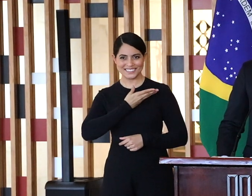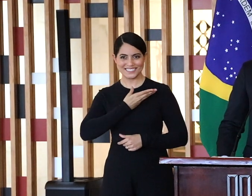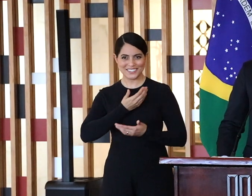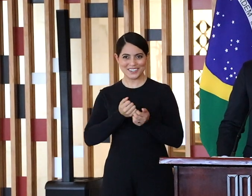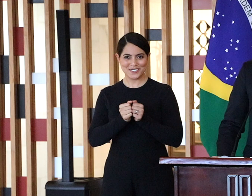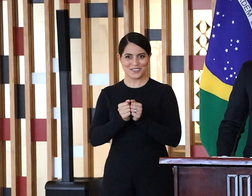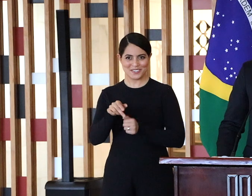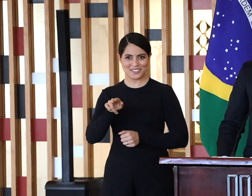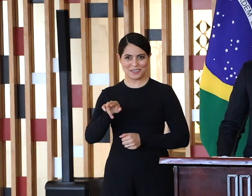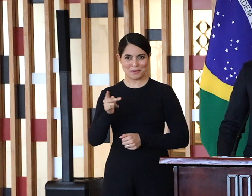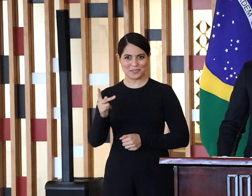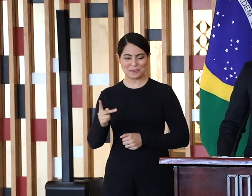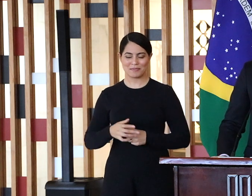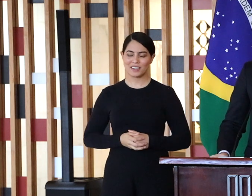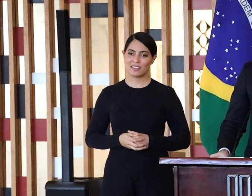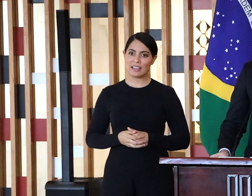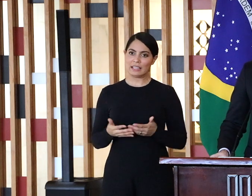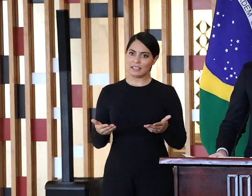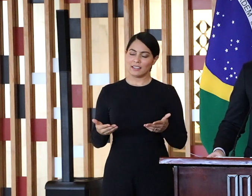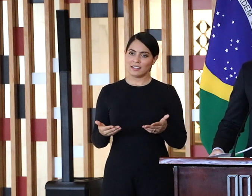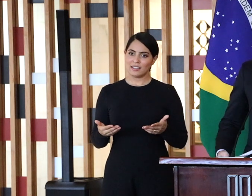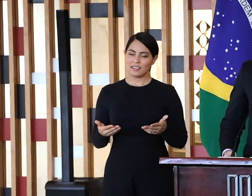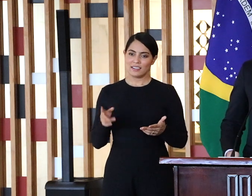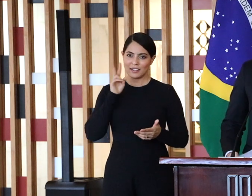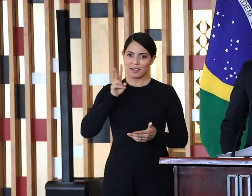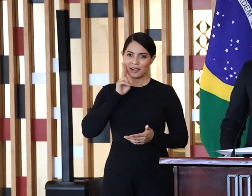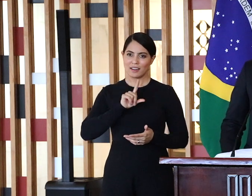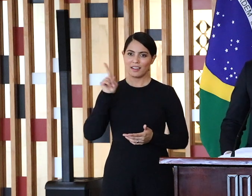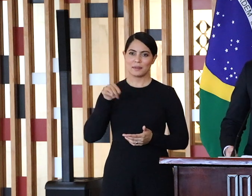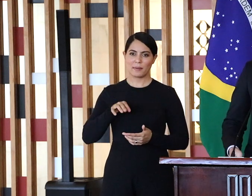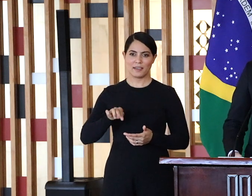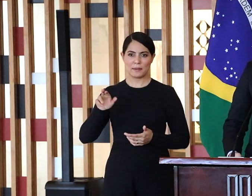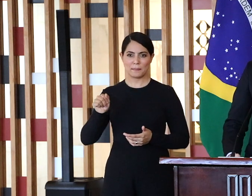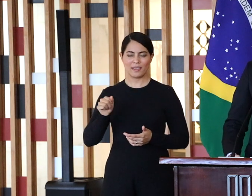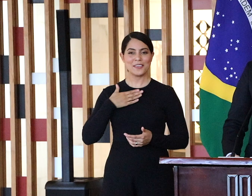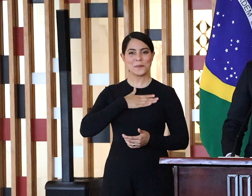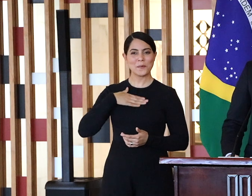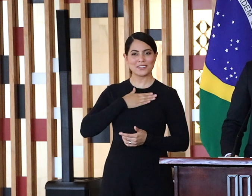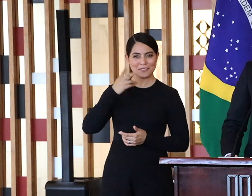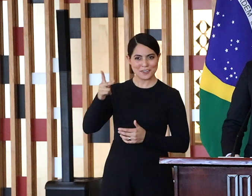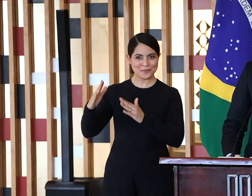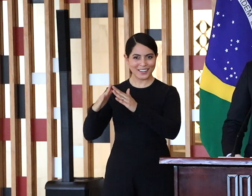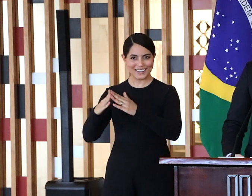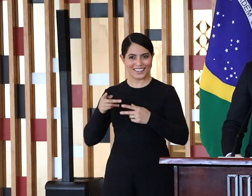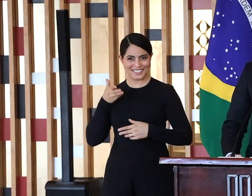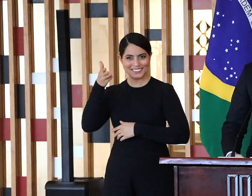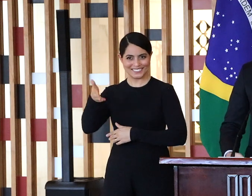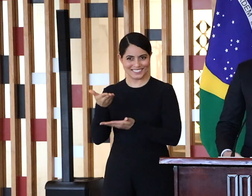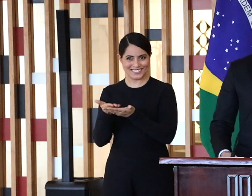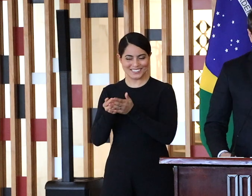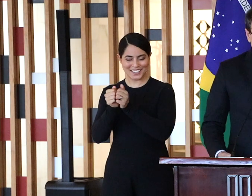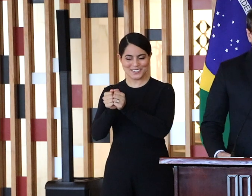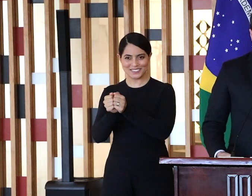colega que está no setor de promoção comercial do Consulado Geral em Miami, eu gostava muito quando ele me levava para estudar na sua casa porque a dona Regina fazia a